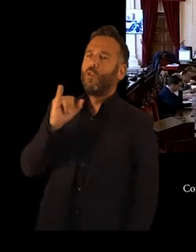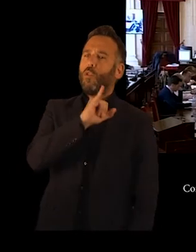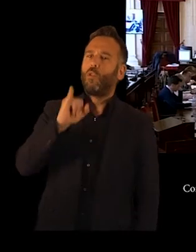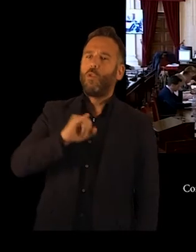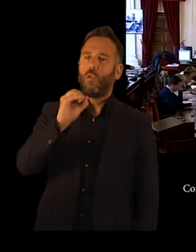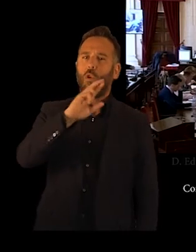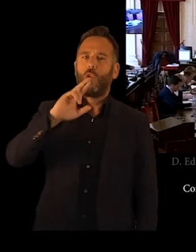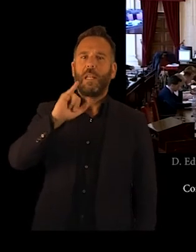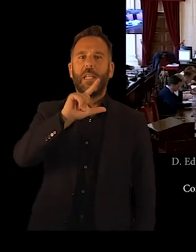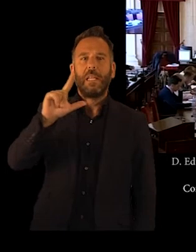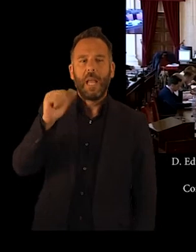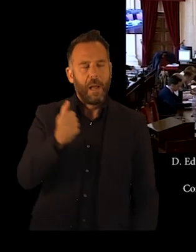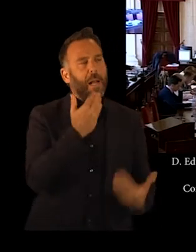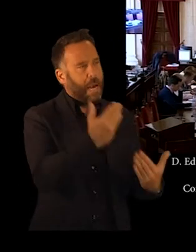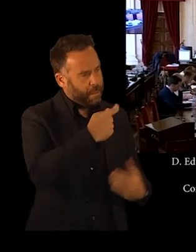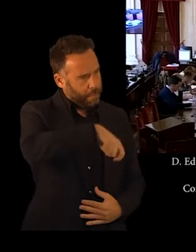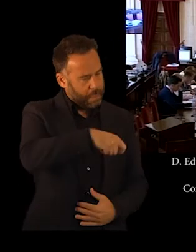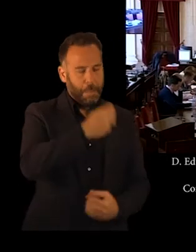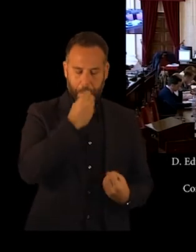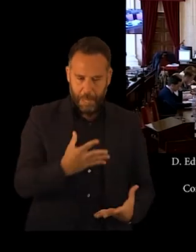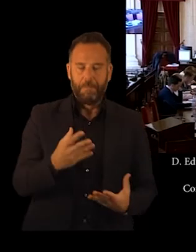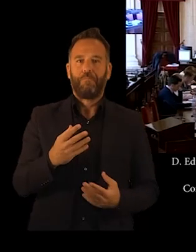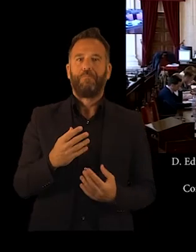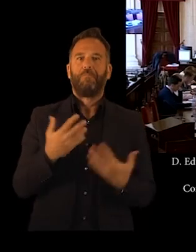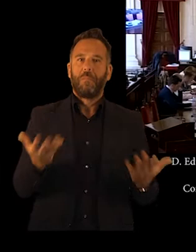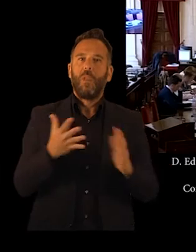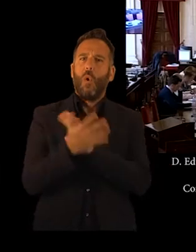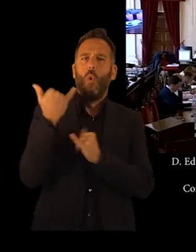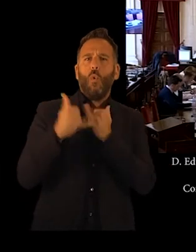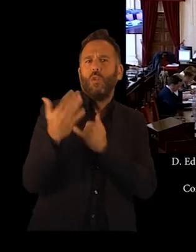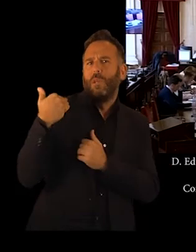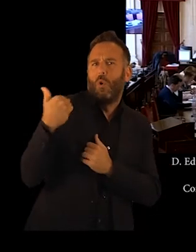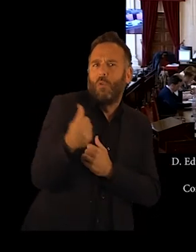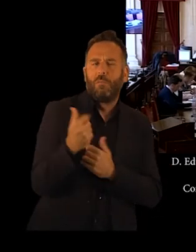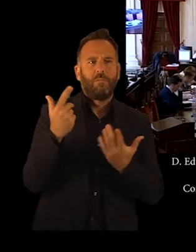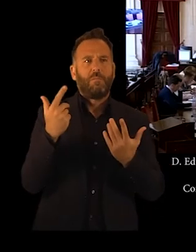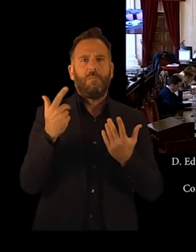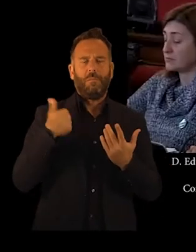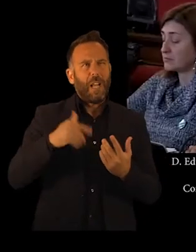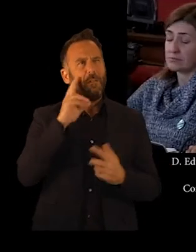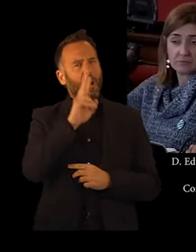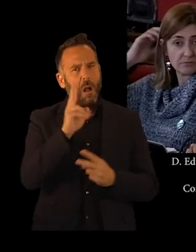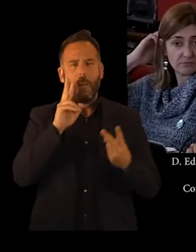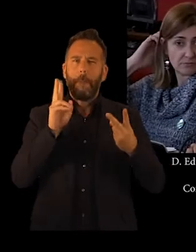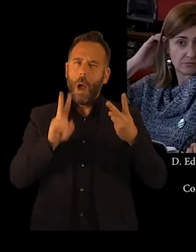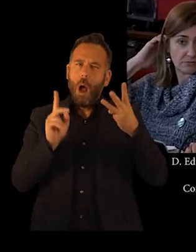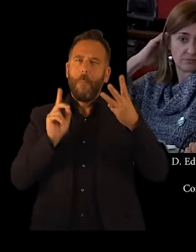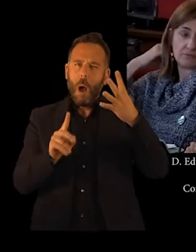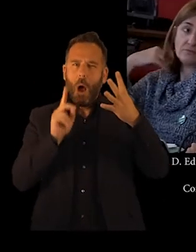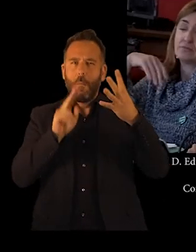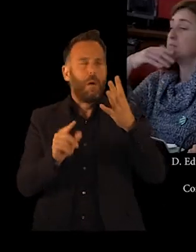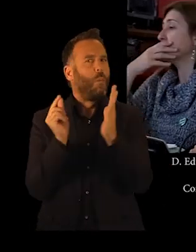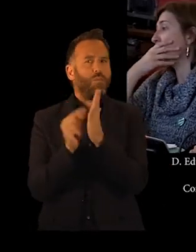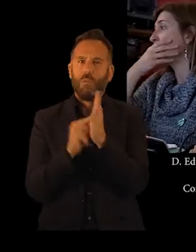Gracias, presidente. Bien, en los últimos tiempos se han convertido en una constante las